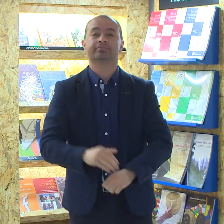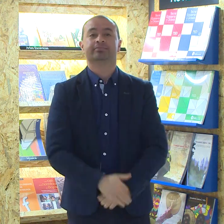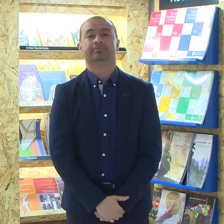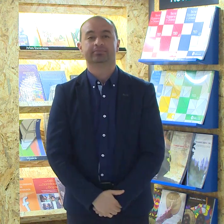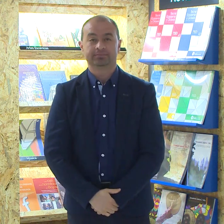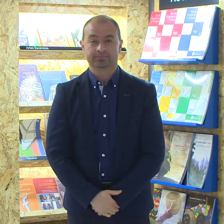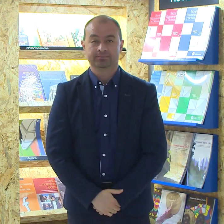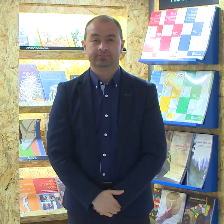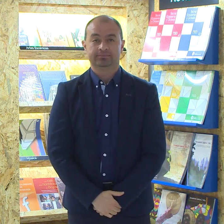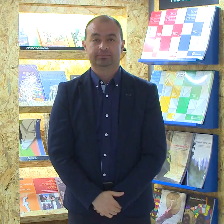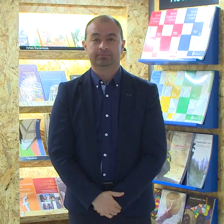inscripción.